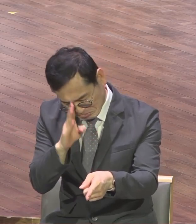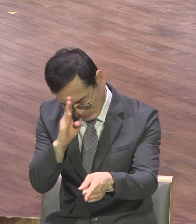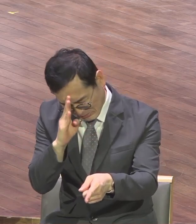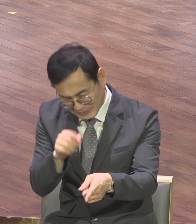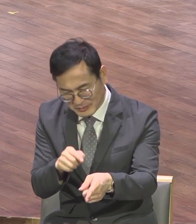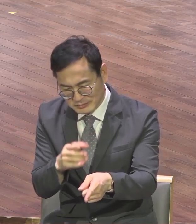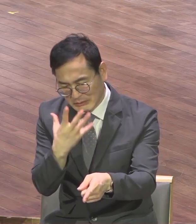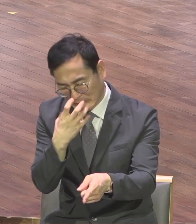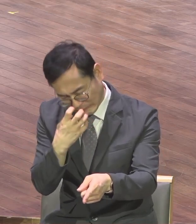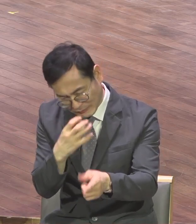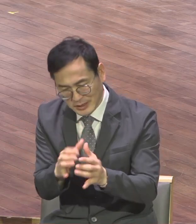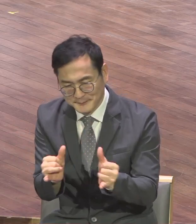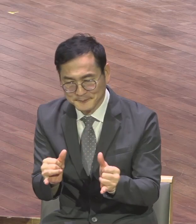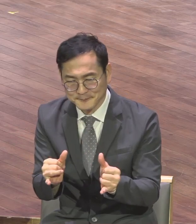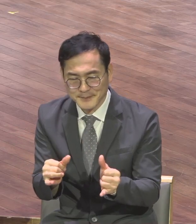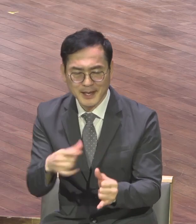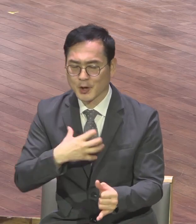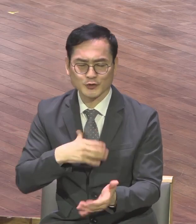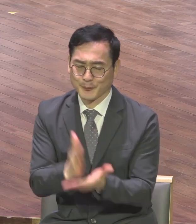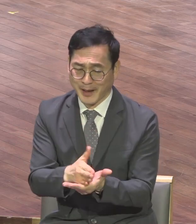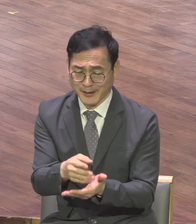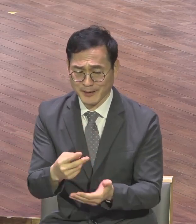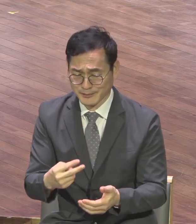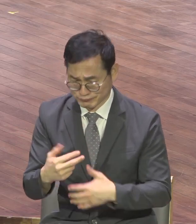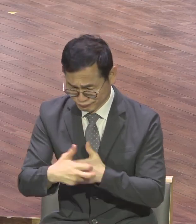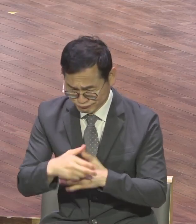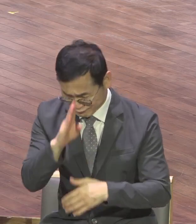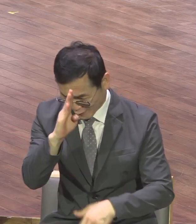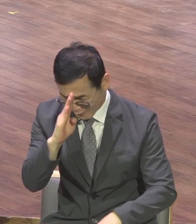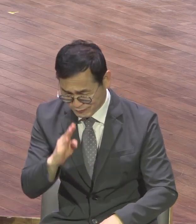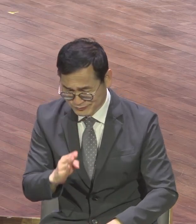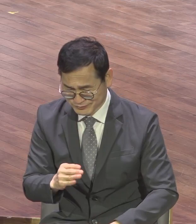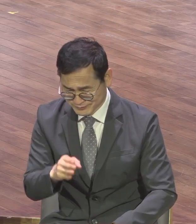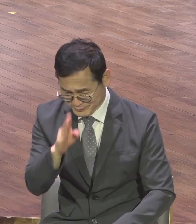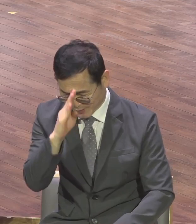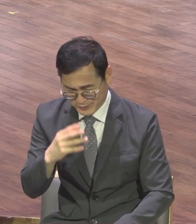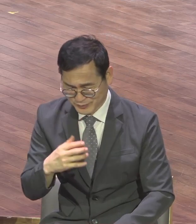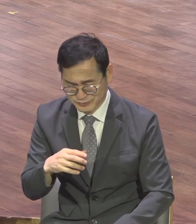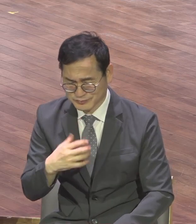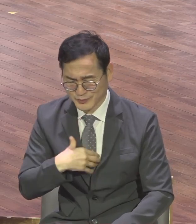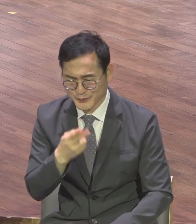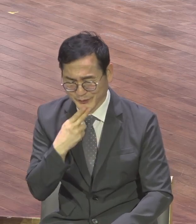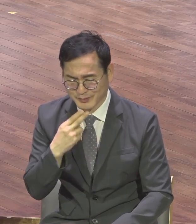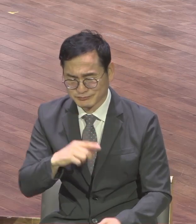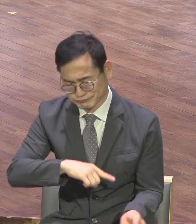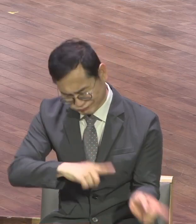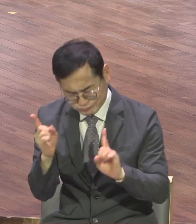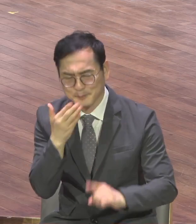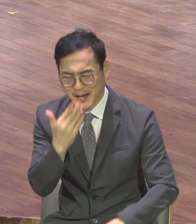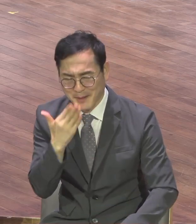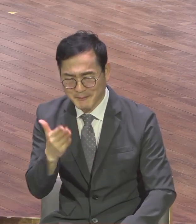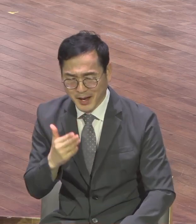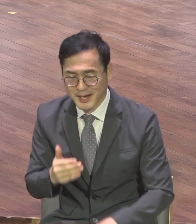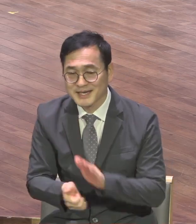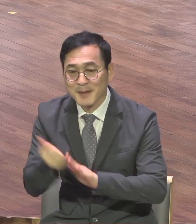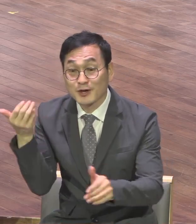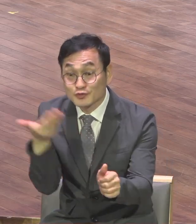들려주는 것 같은 그런 말이지요 지금 상황은 모두가 포기하고 절망 가운데 빠져있는 상태